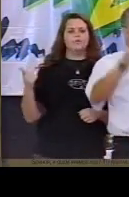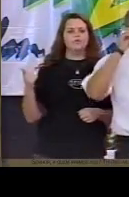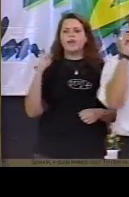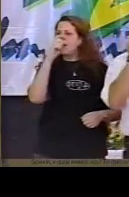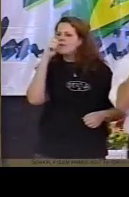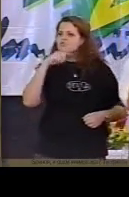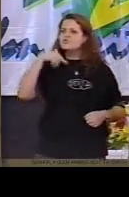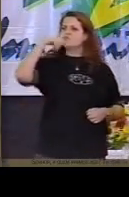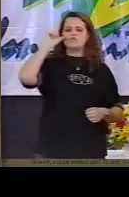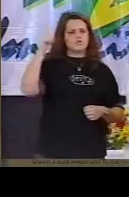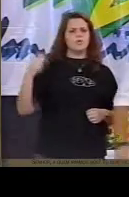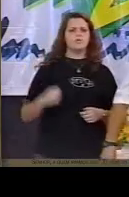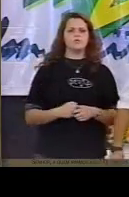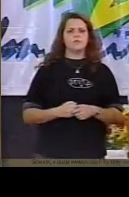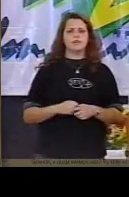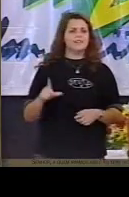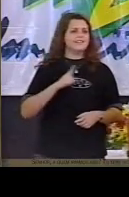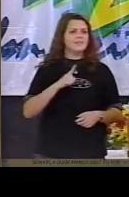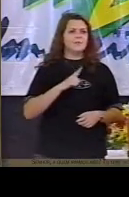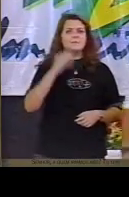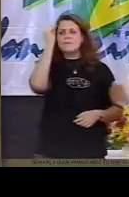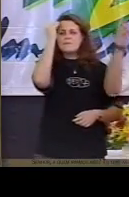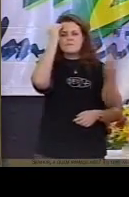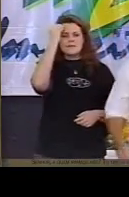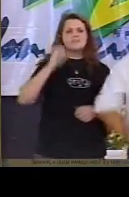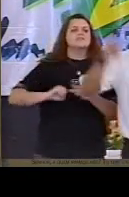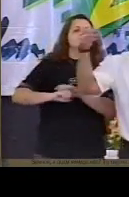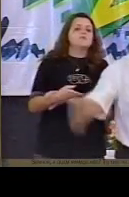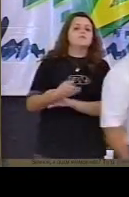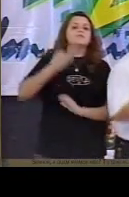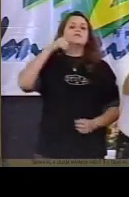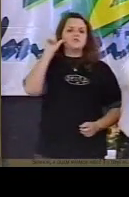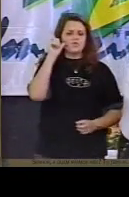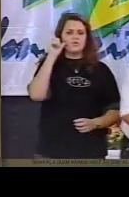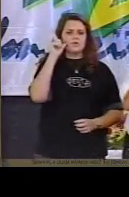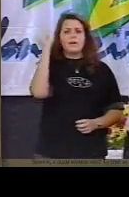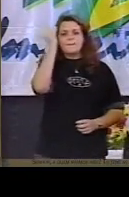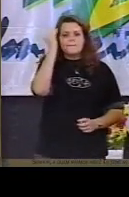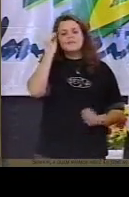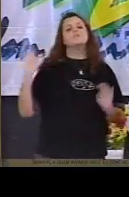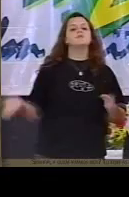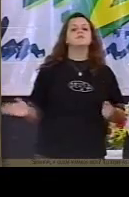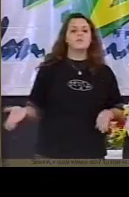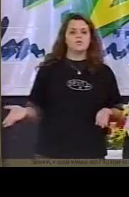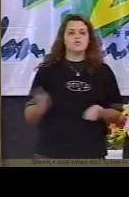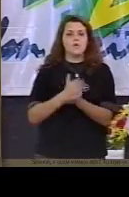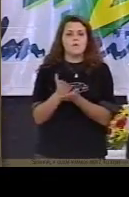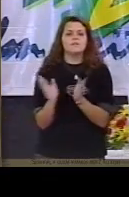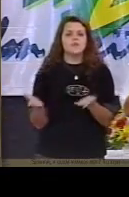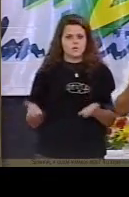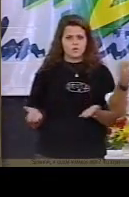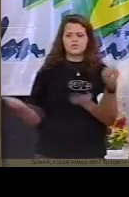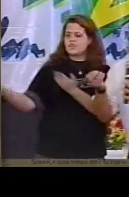não triunfe em sua vida os vícios triunfe em seu coração a paz de Cristo